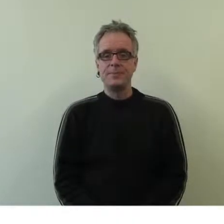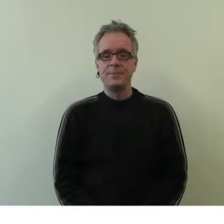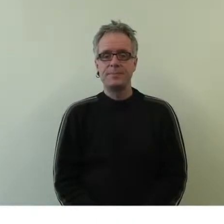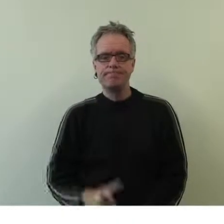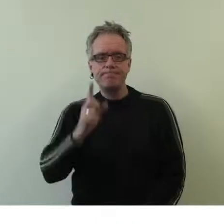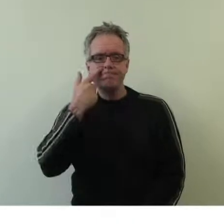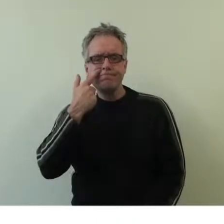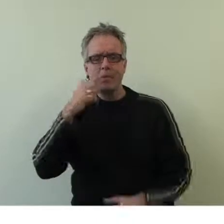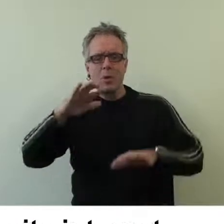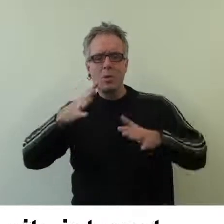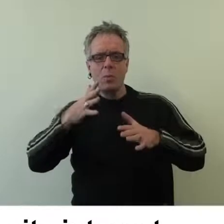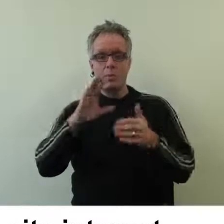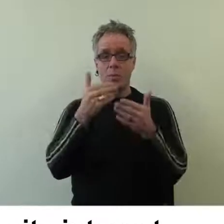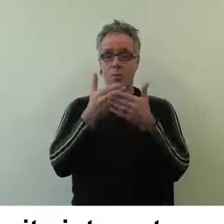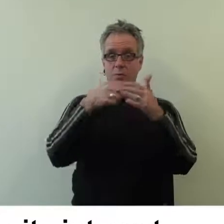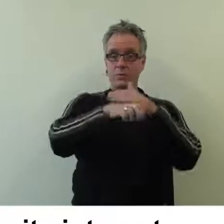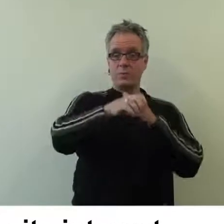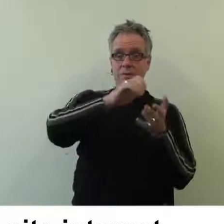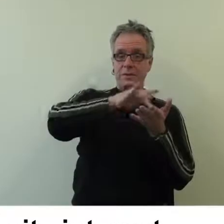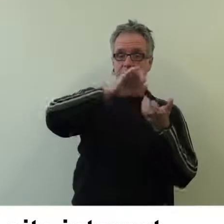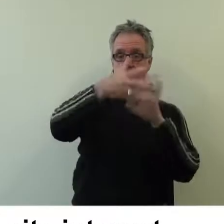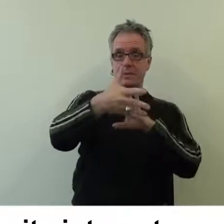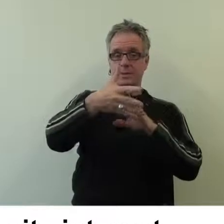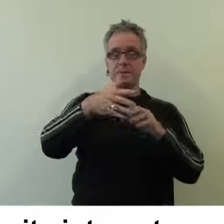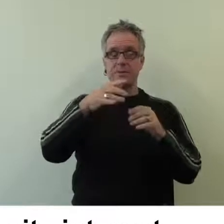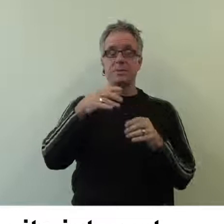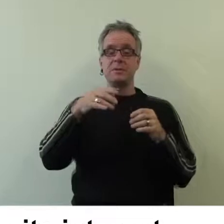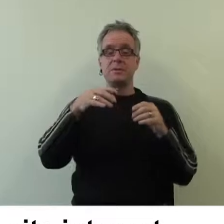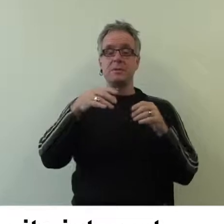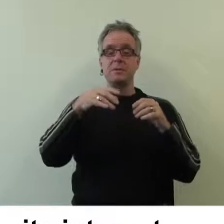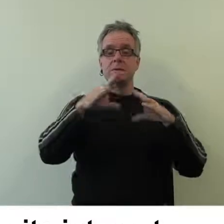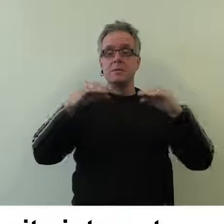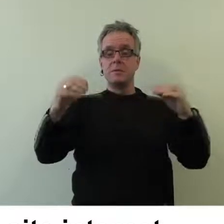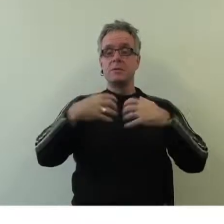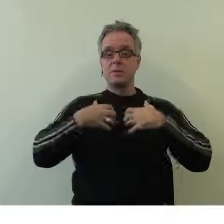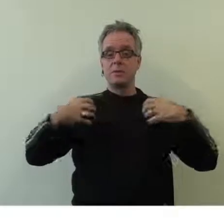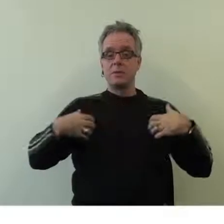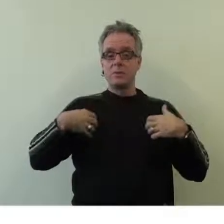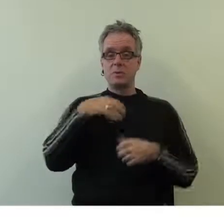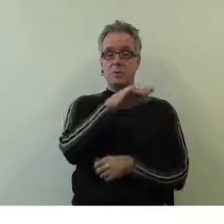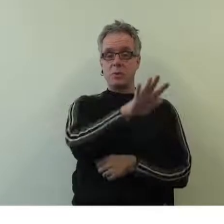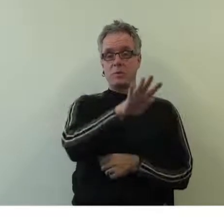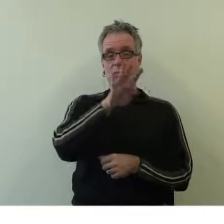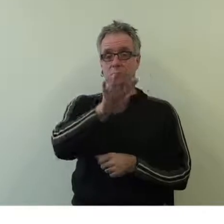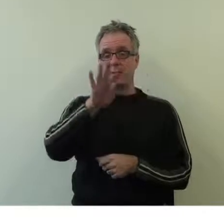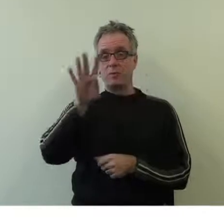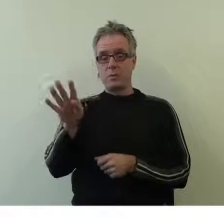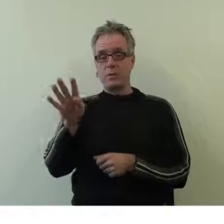Pour connaître ces dates, rendez-vous sur le site Internet de l'Espace des sciences. www